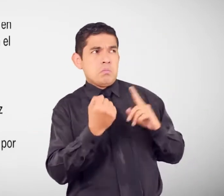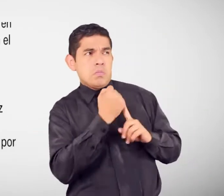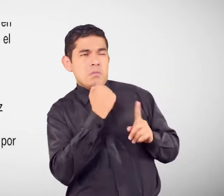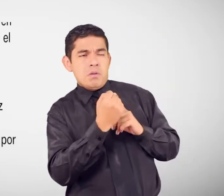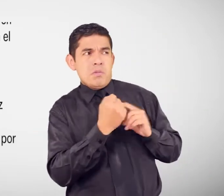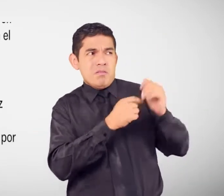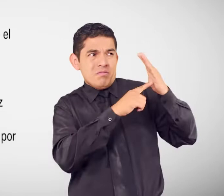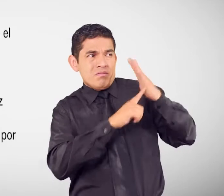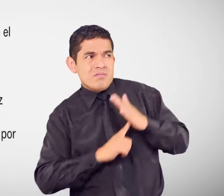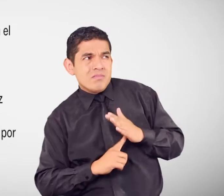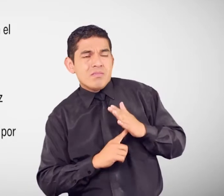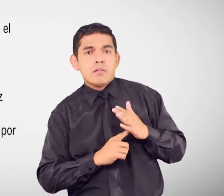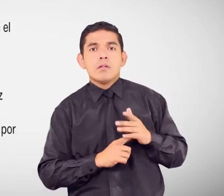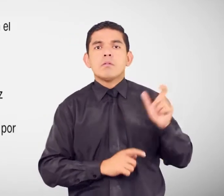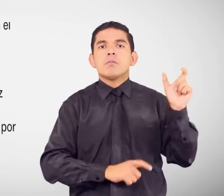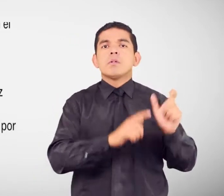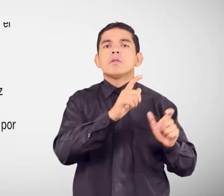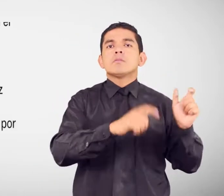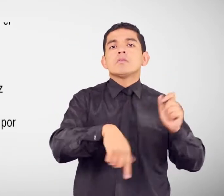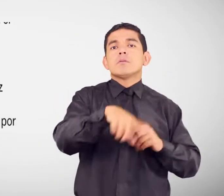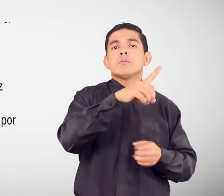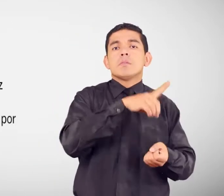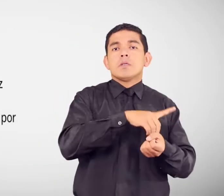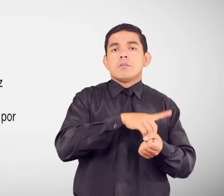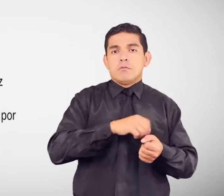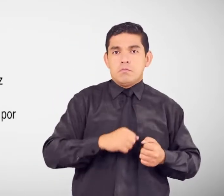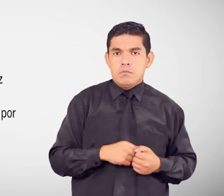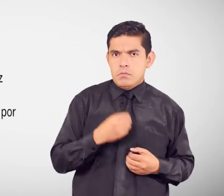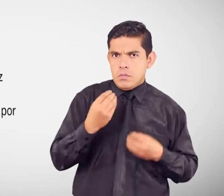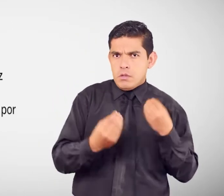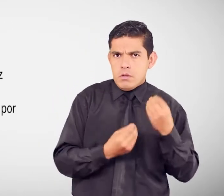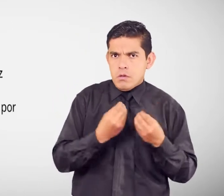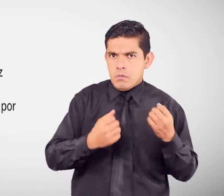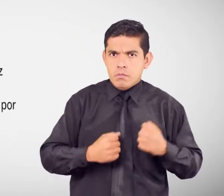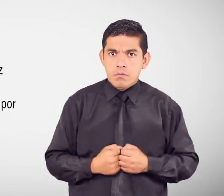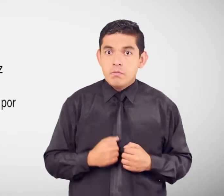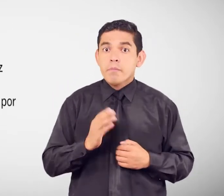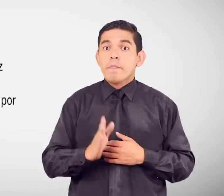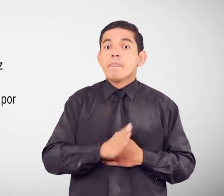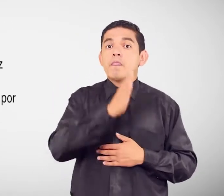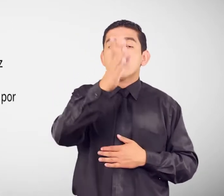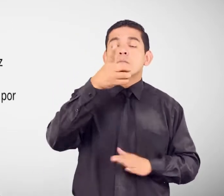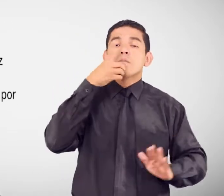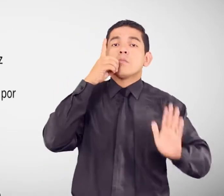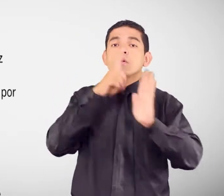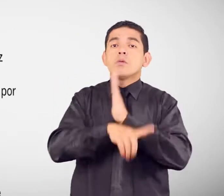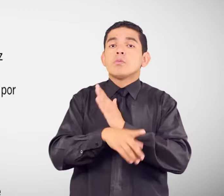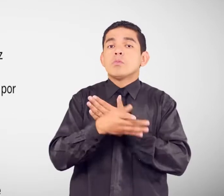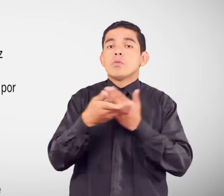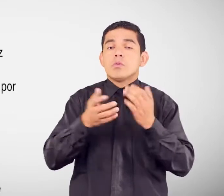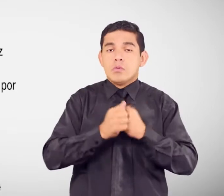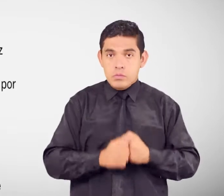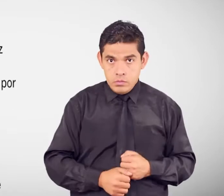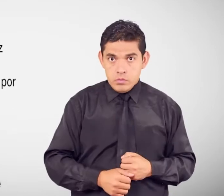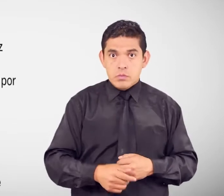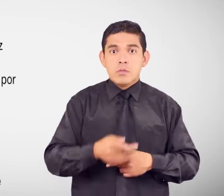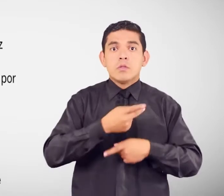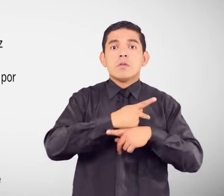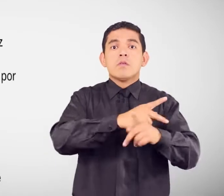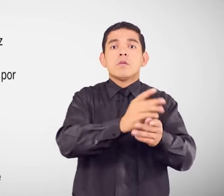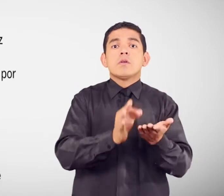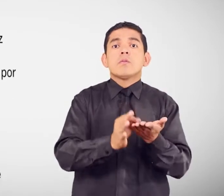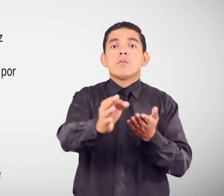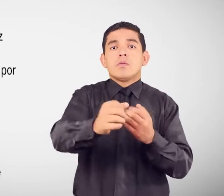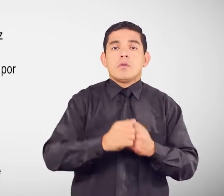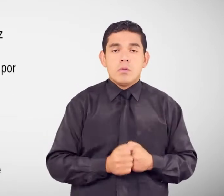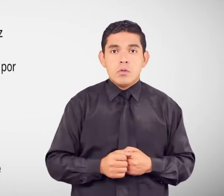personal médico? ¿Qué debes hacer? Acude a realizar tu denuncia En Defensoría del Pueblo Consejo Nacional para la